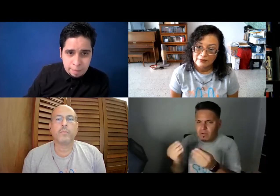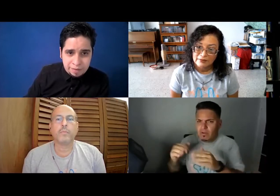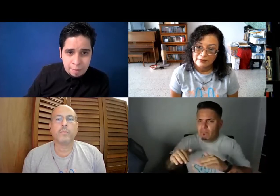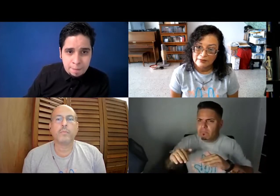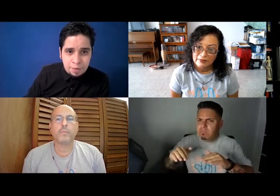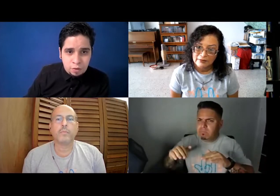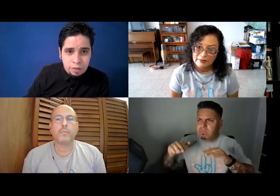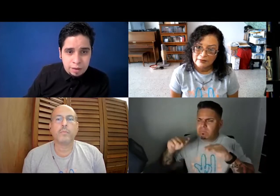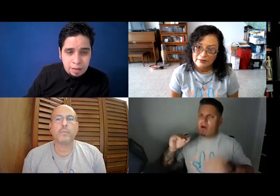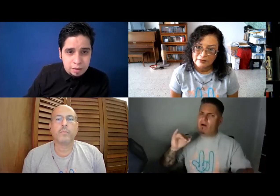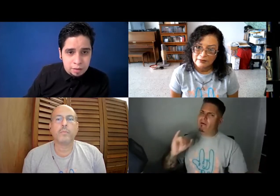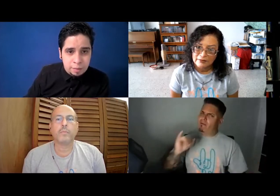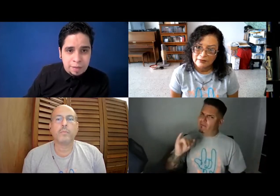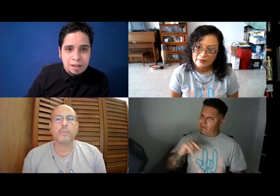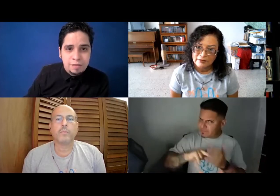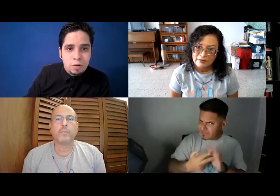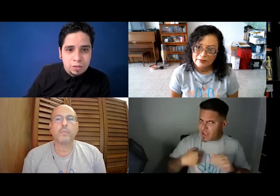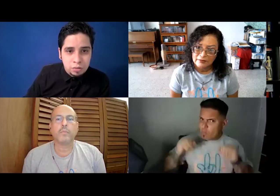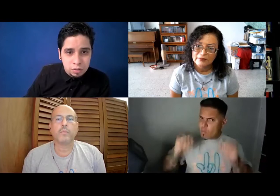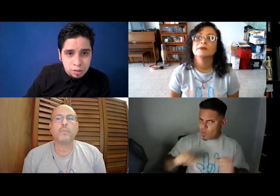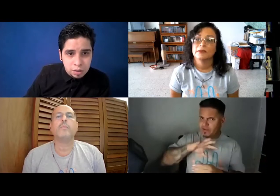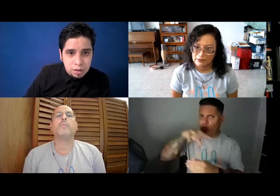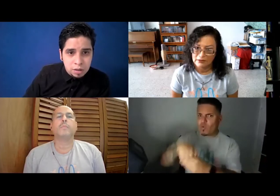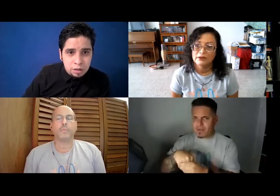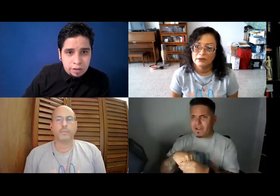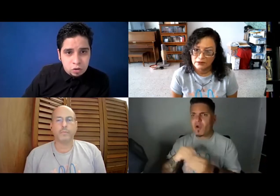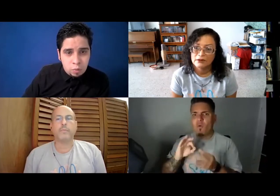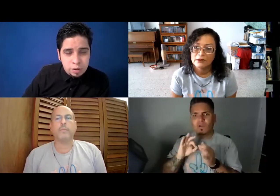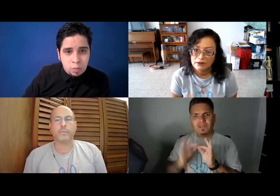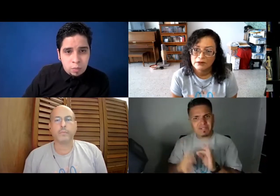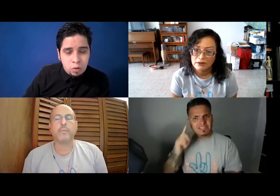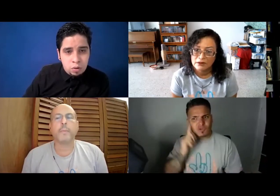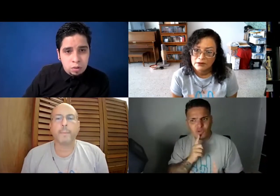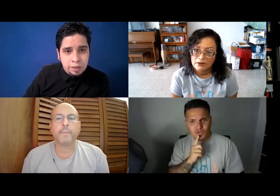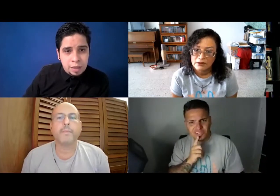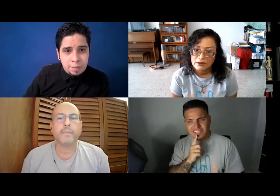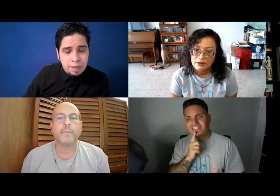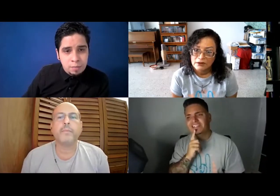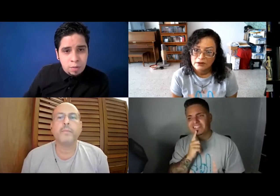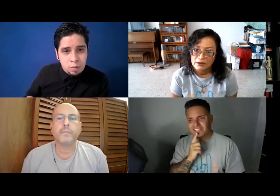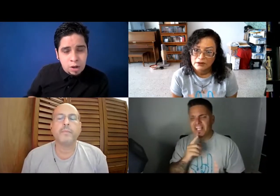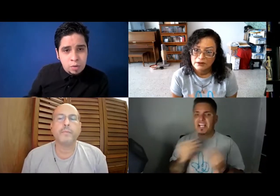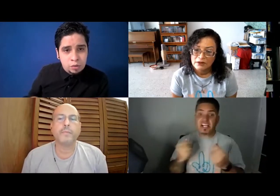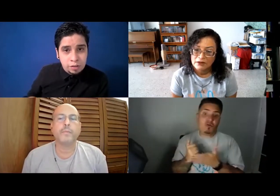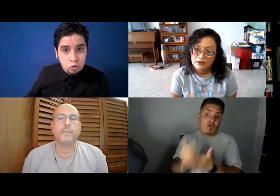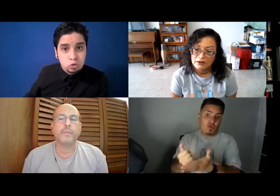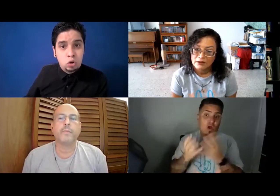Empezaba a ver el proceso de, ¿verdad? De pasar la información. Entonces yo vi que yo puedo de esta manera envolverme con la comunidad suelta siendo un sordo